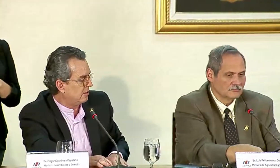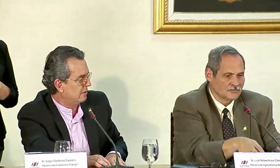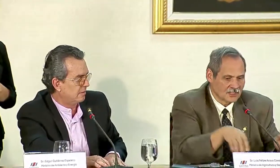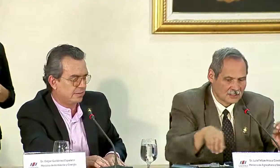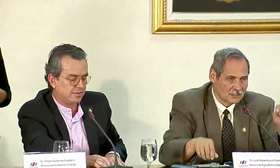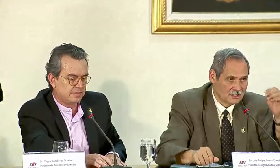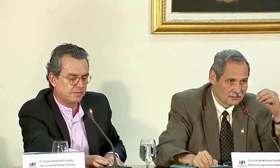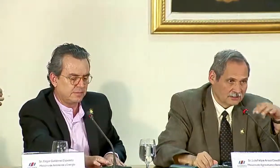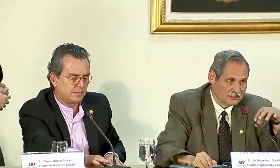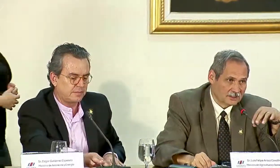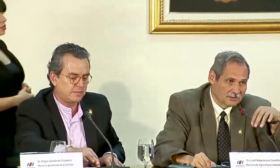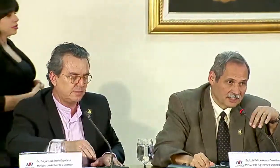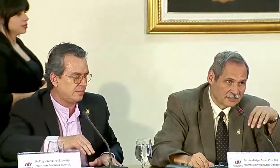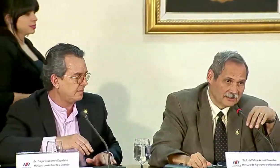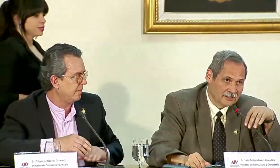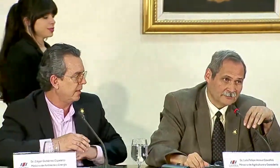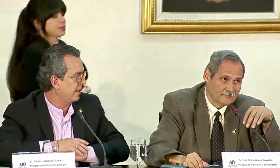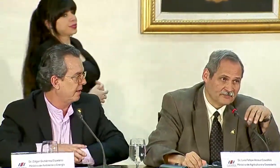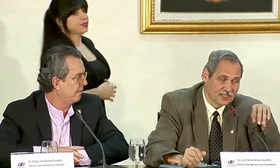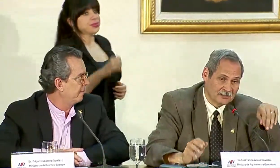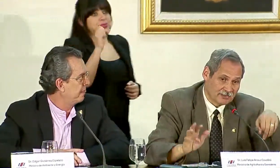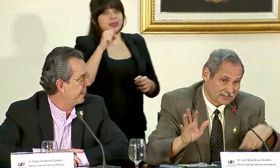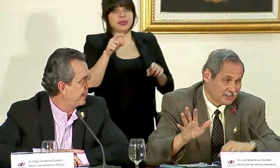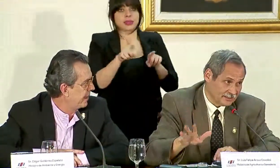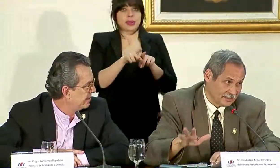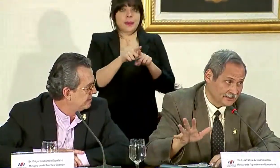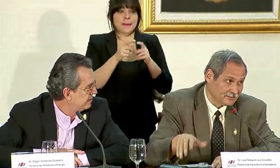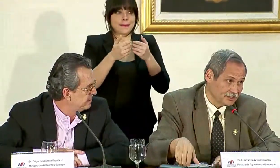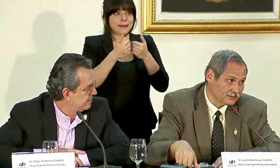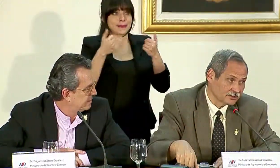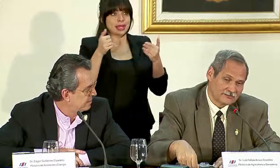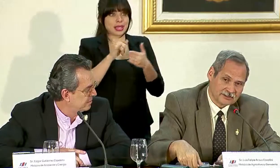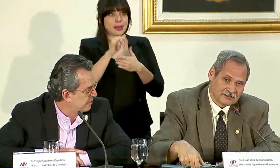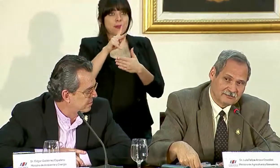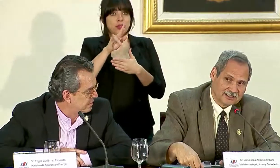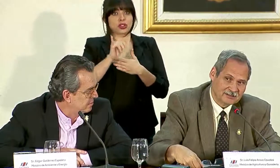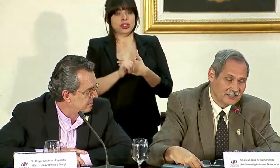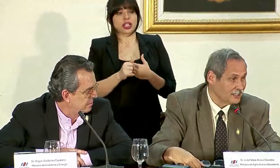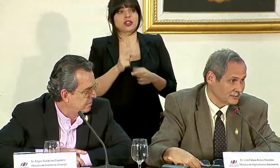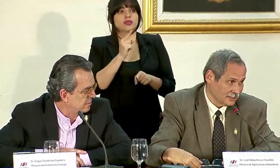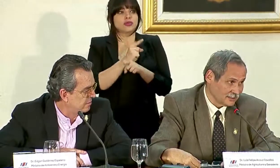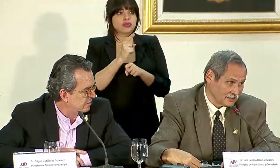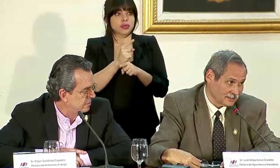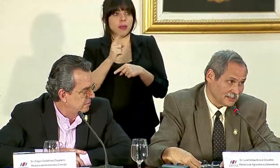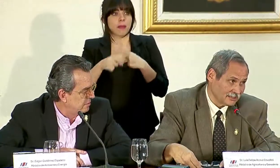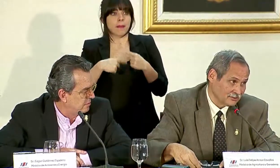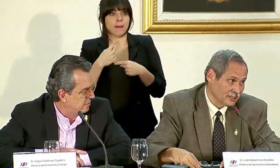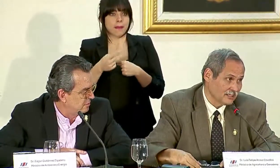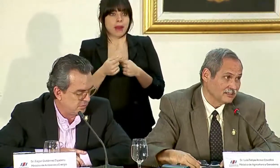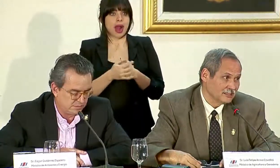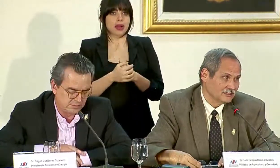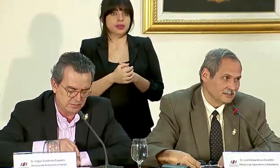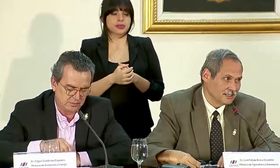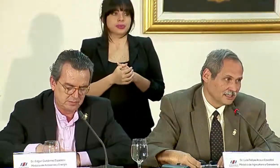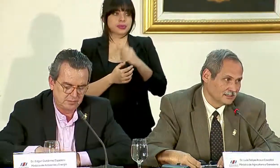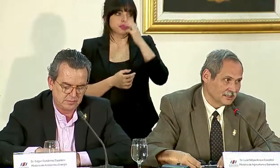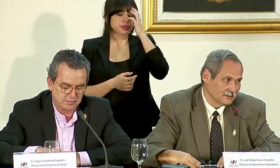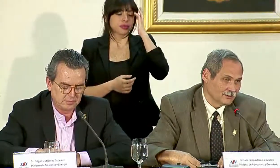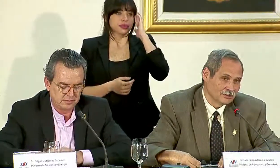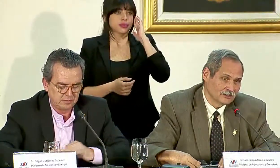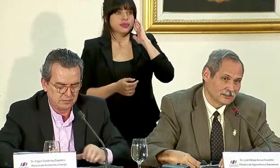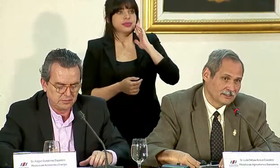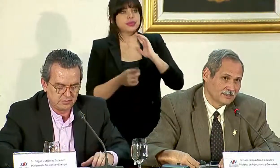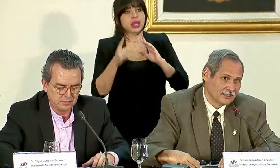actualmente. Sí, también, aparte de ese proyecto que efectivamente va hacia la zona de